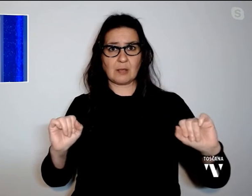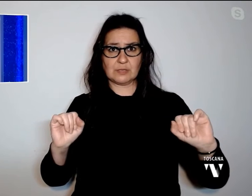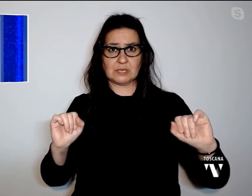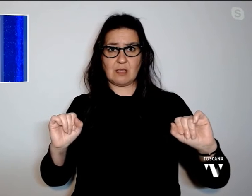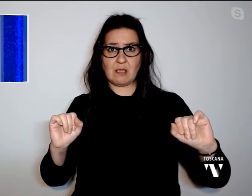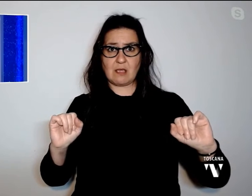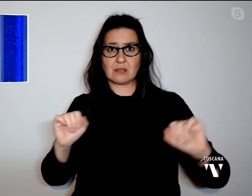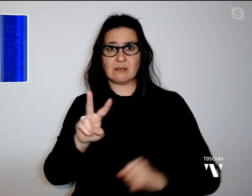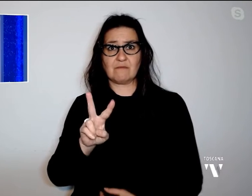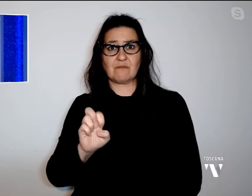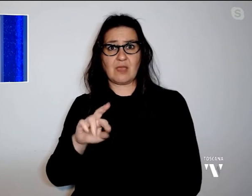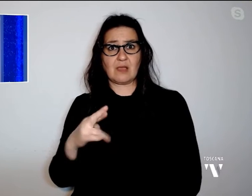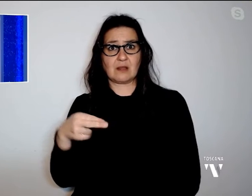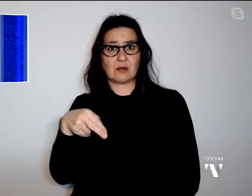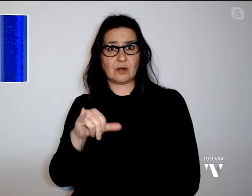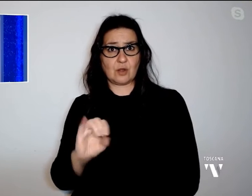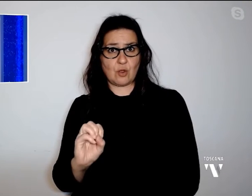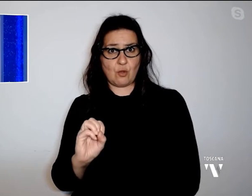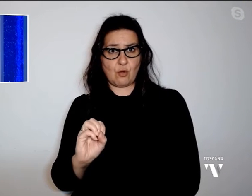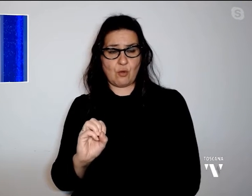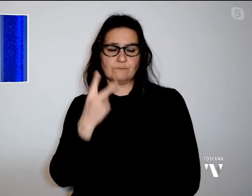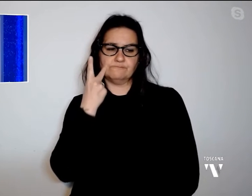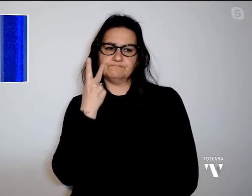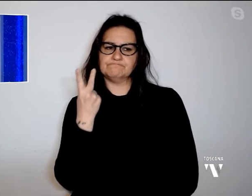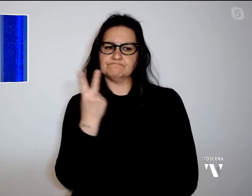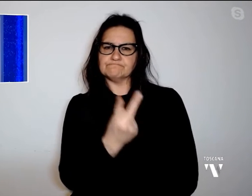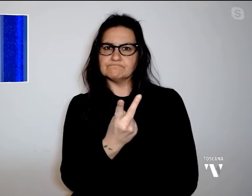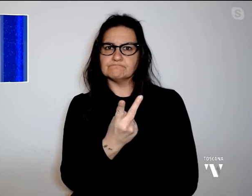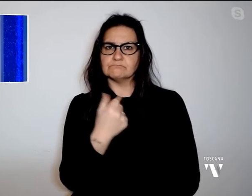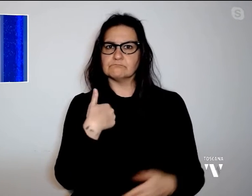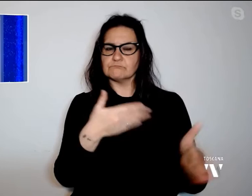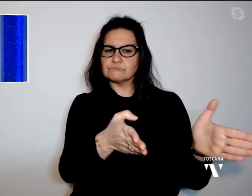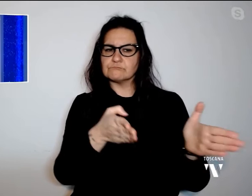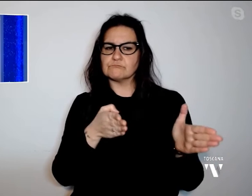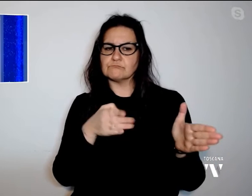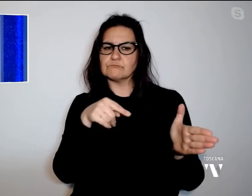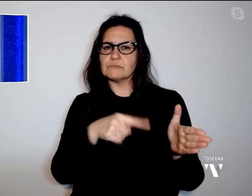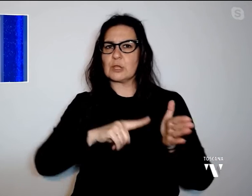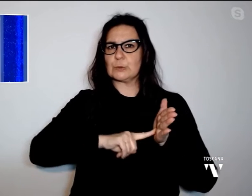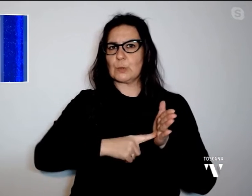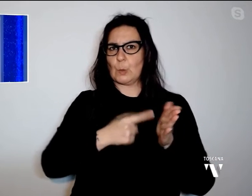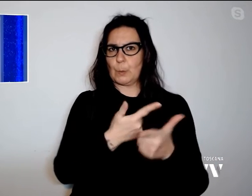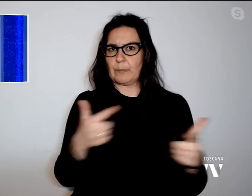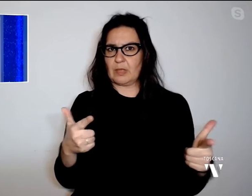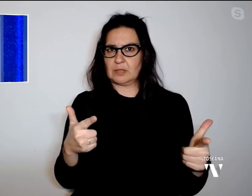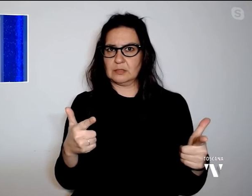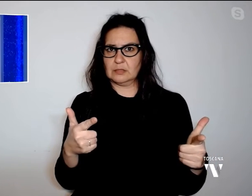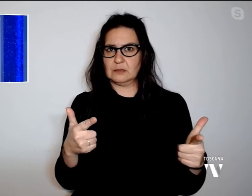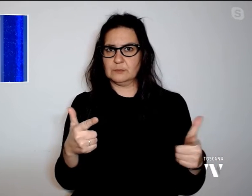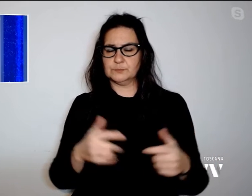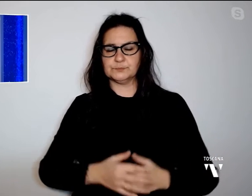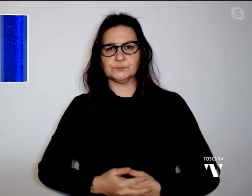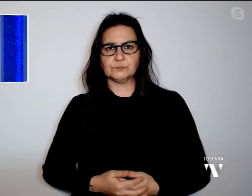Vernio che hanno verificato come la vittima fosse senza documenti. Secondo i primi